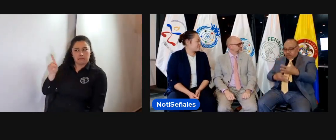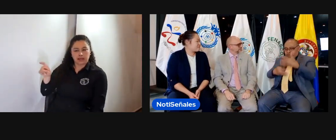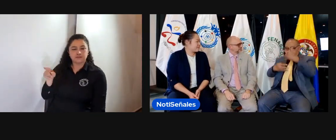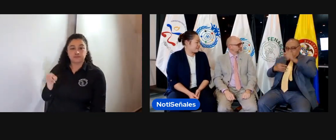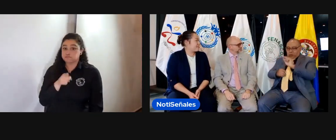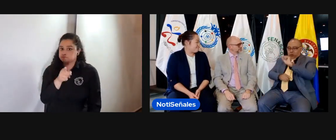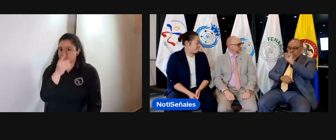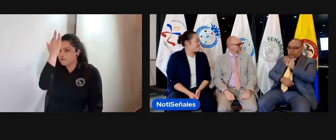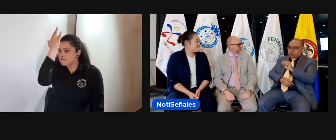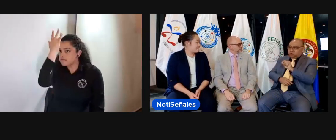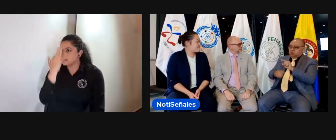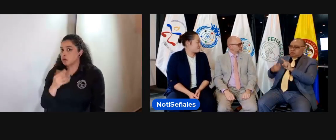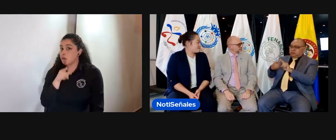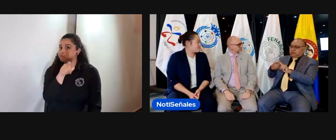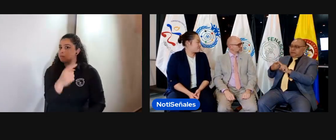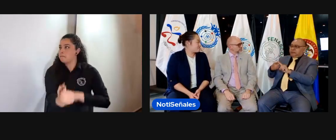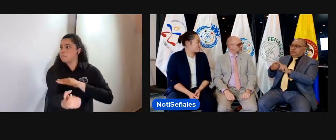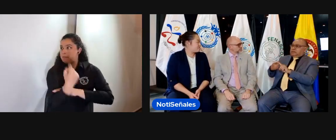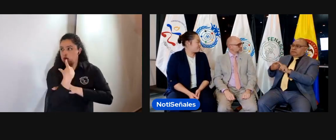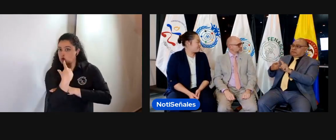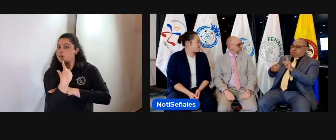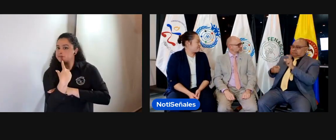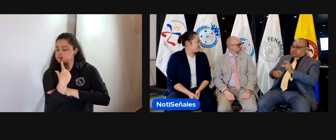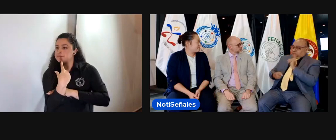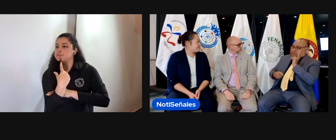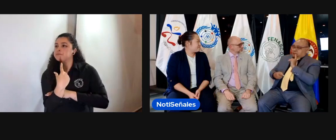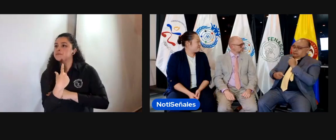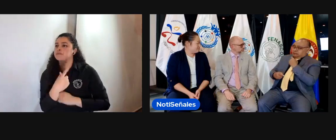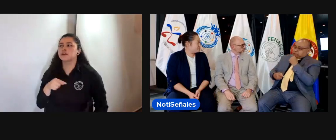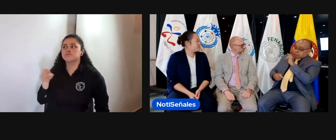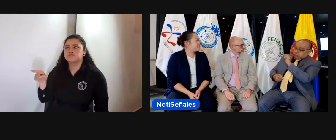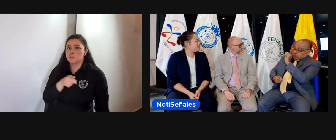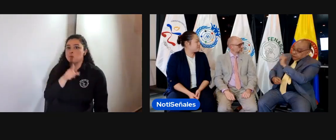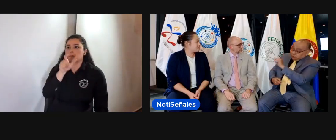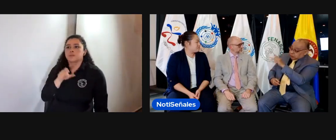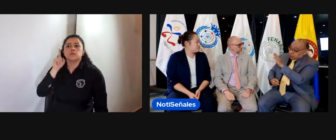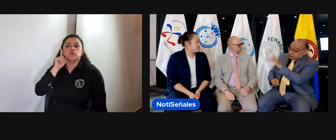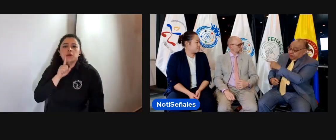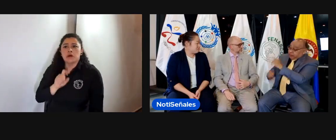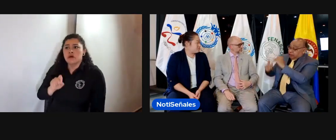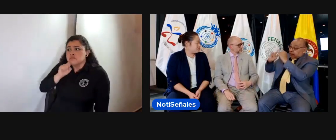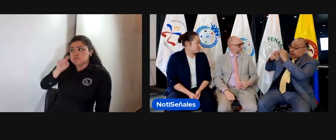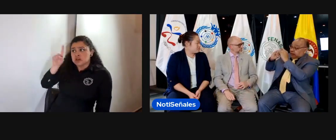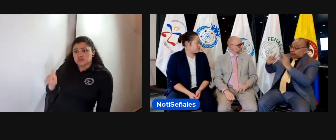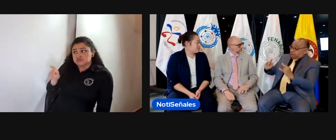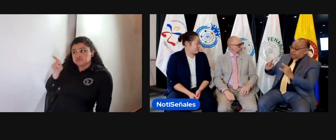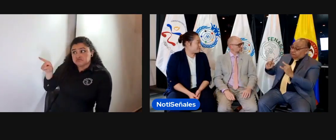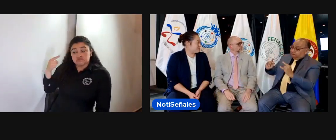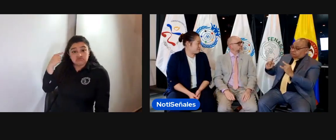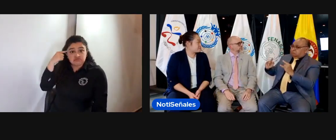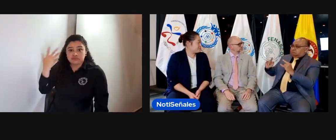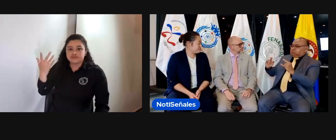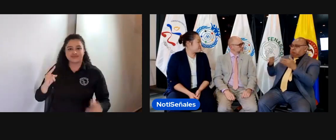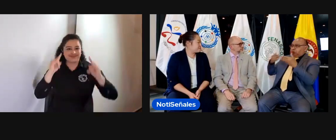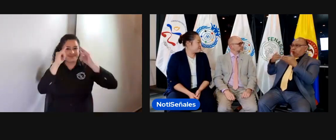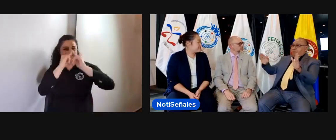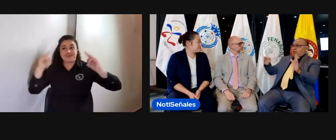Bien, aquí desde Facebook nos han dejado una pregunta. Una persona sorda hace la pregunta directamente.